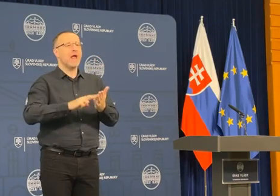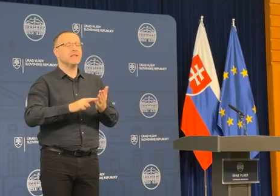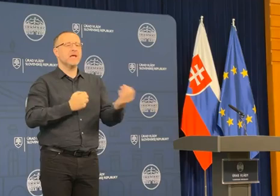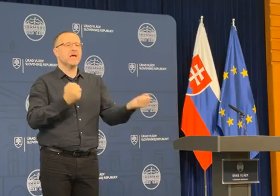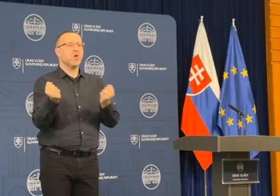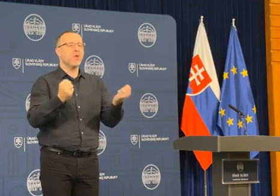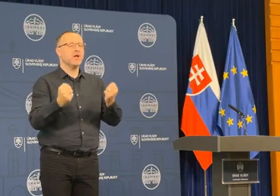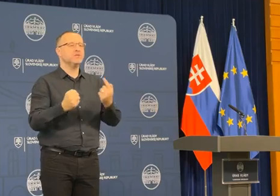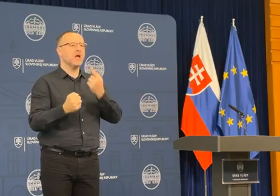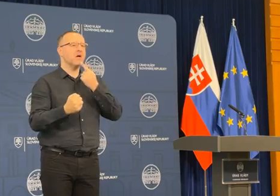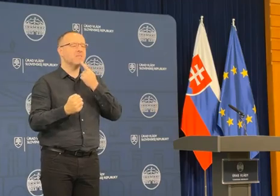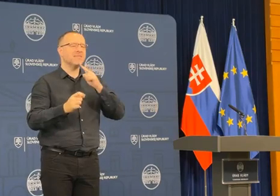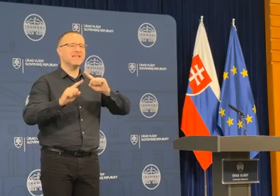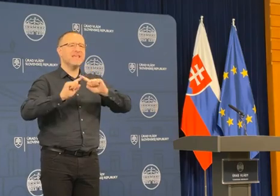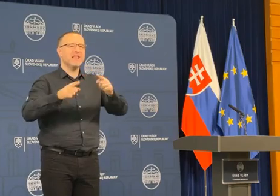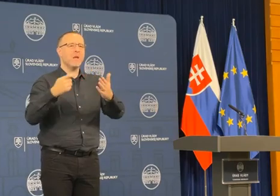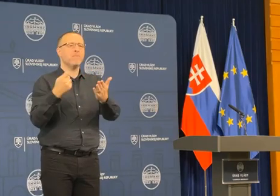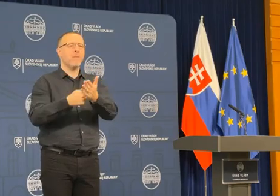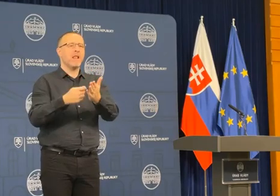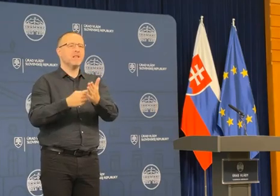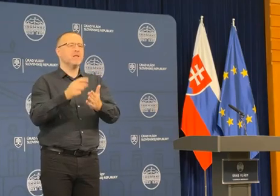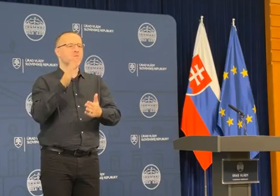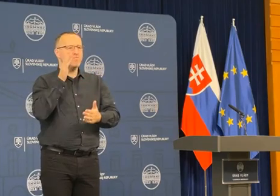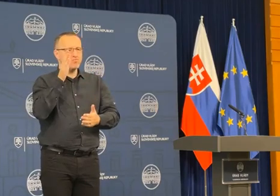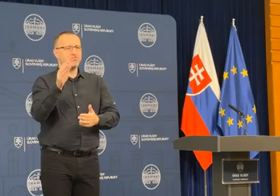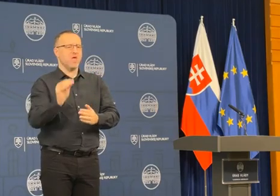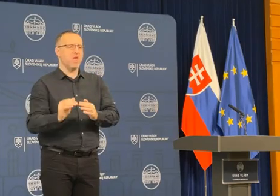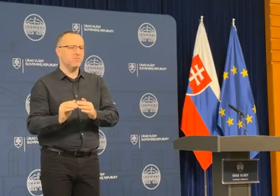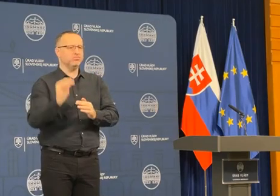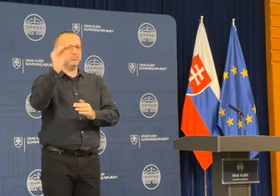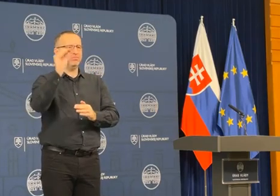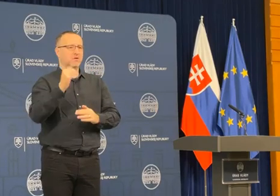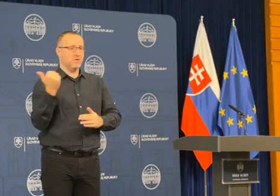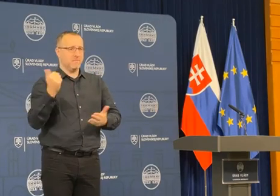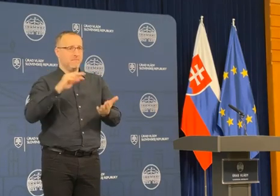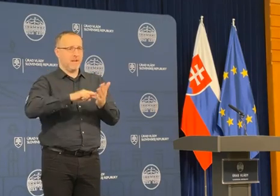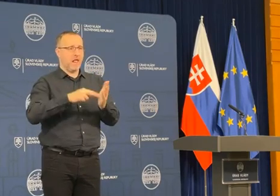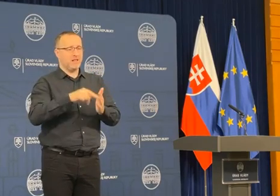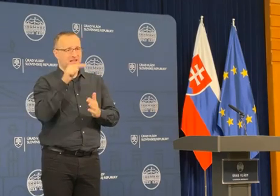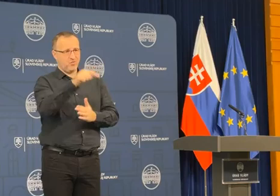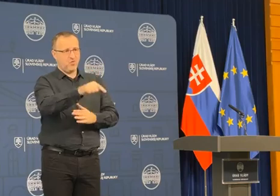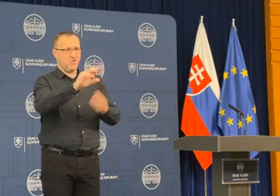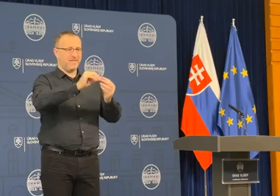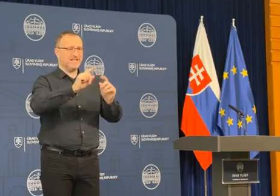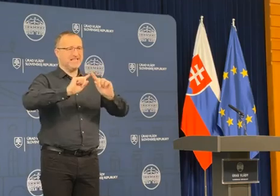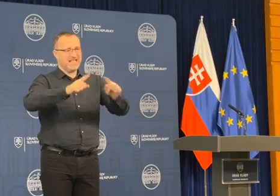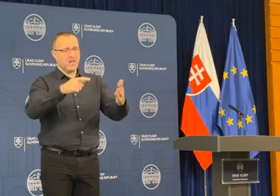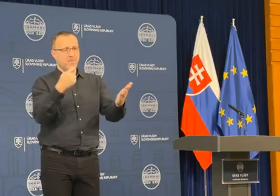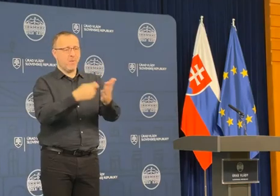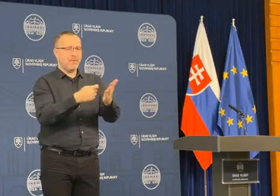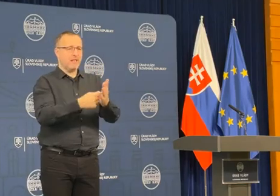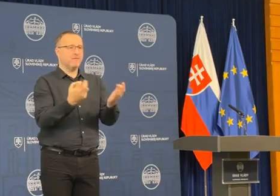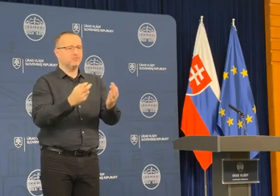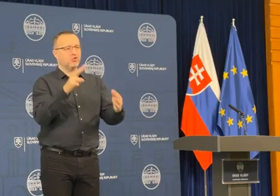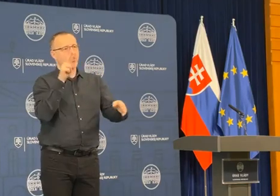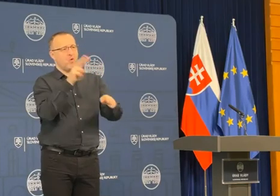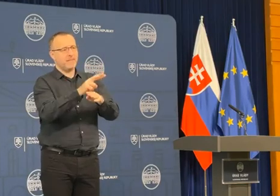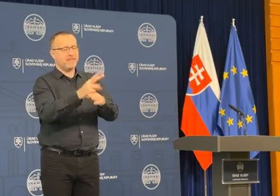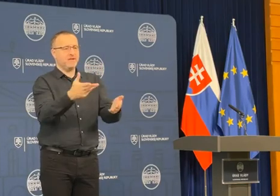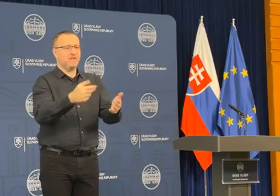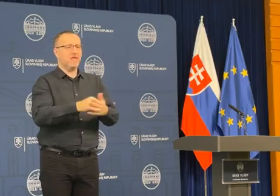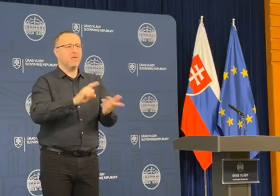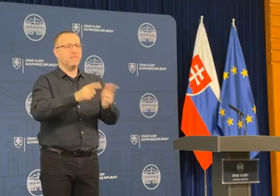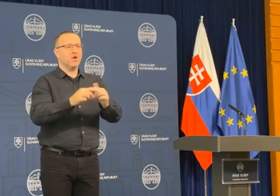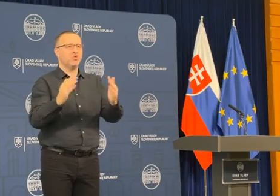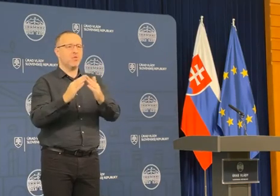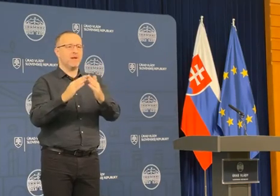iné poplatky zrejme rásť budú. Plánujete potom aj v týchto veciach nejaké opatrenia pre